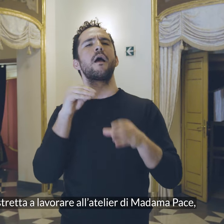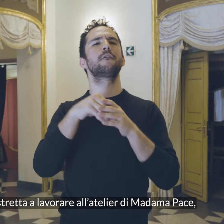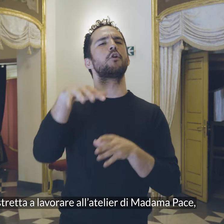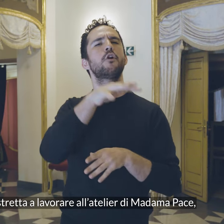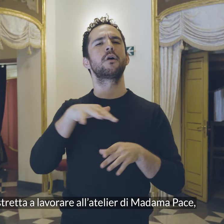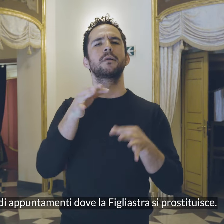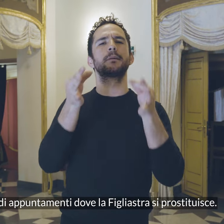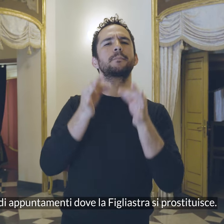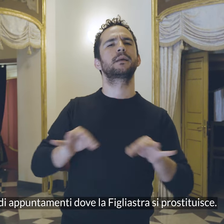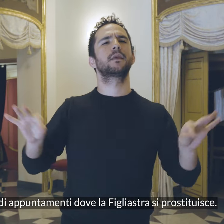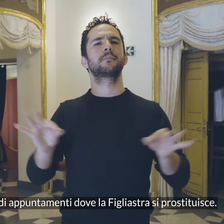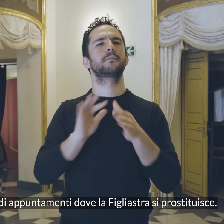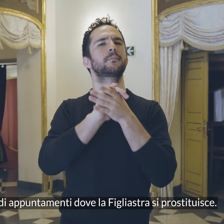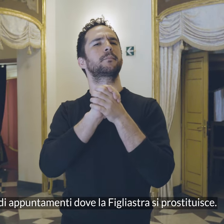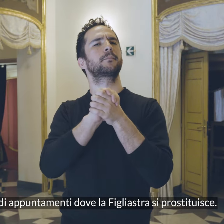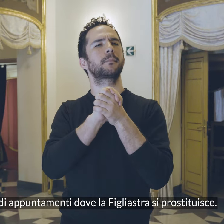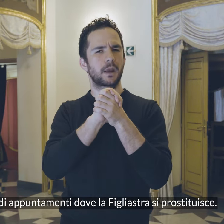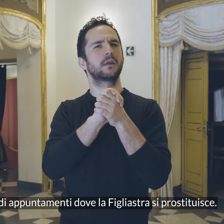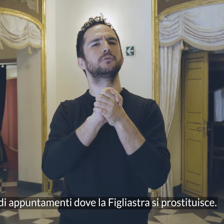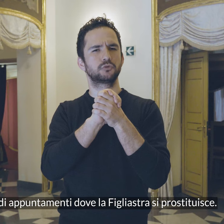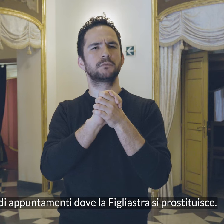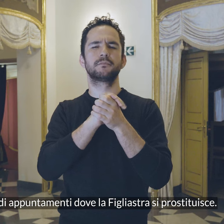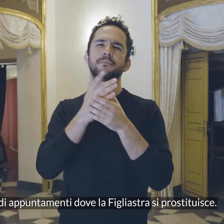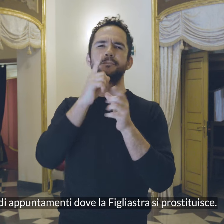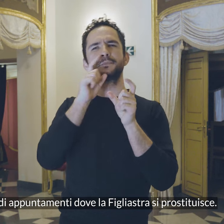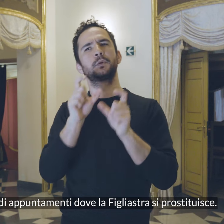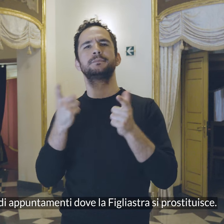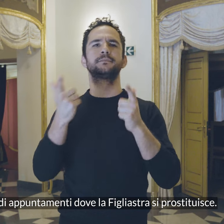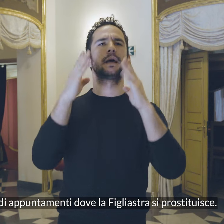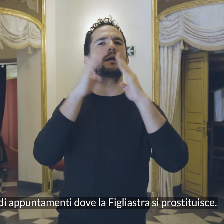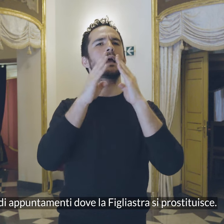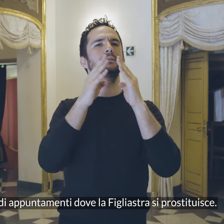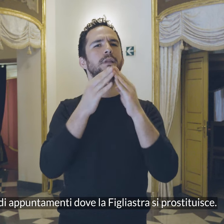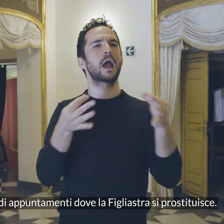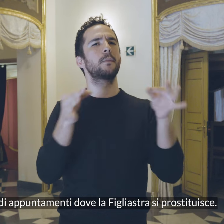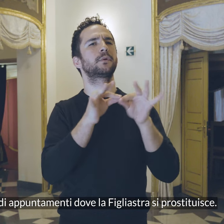Una casa di appuntamenti dove la figliastra si prostituisce